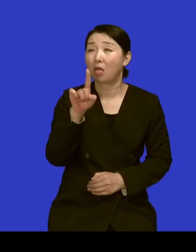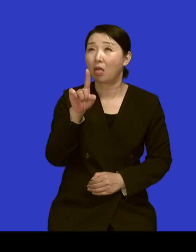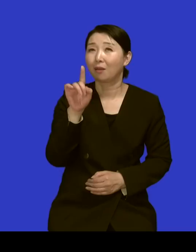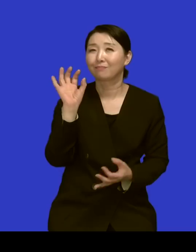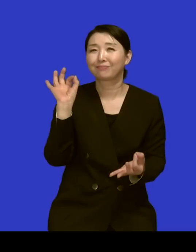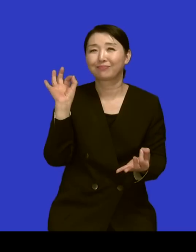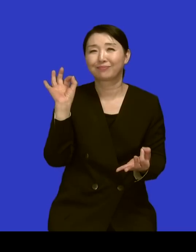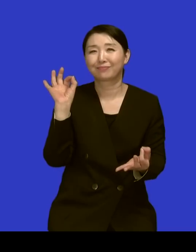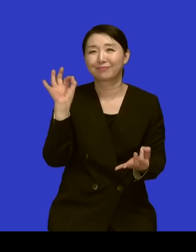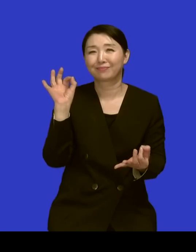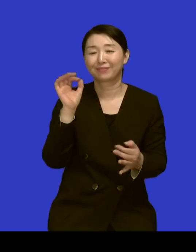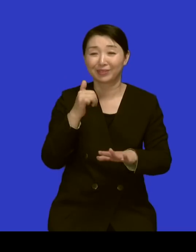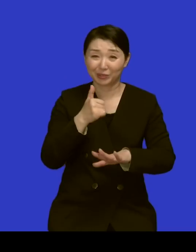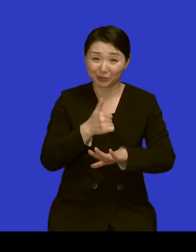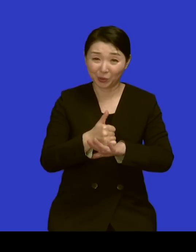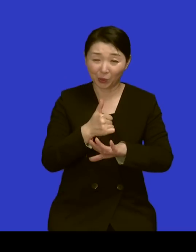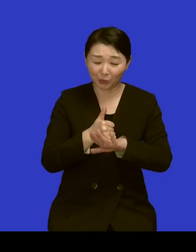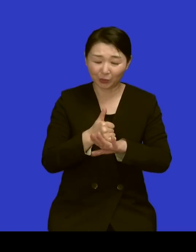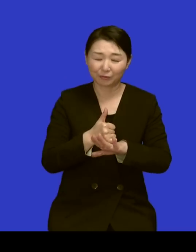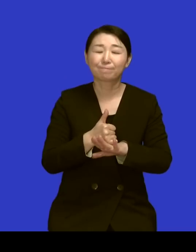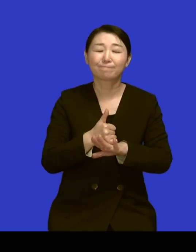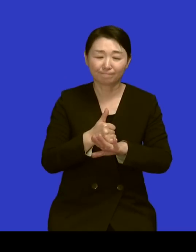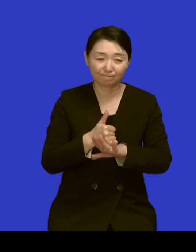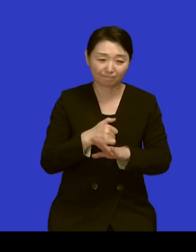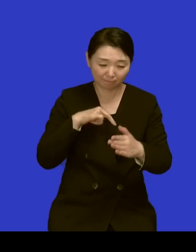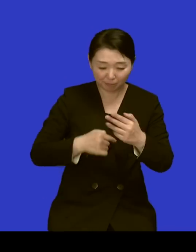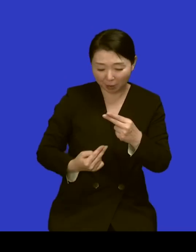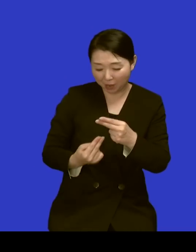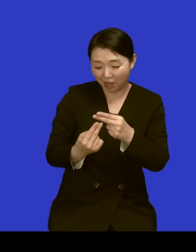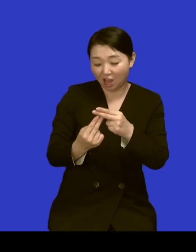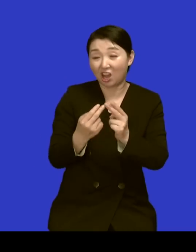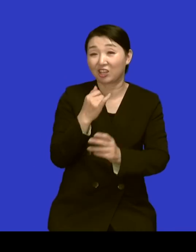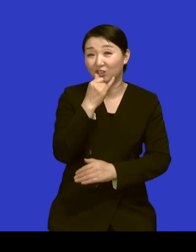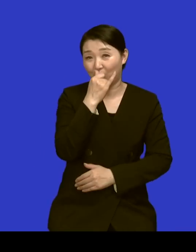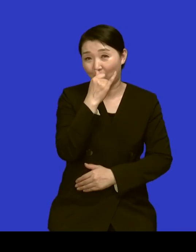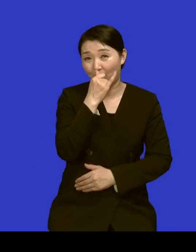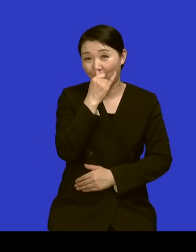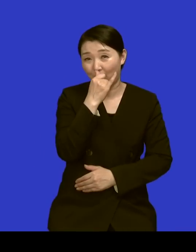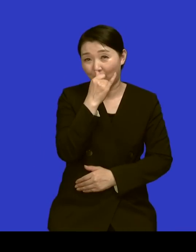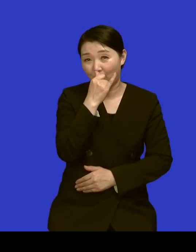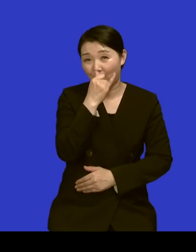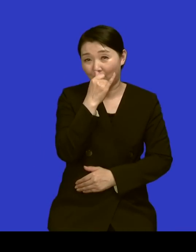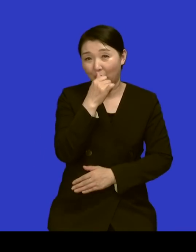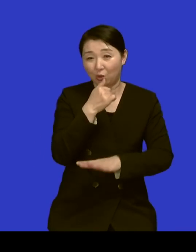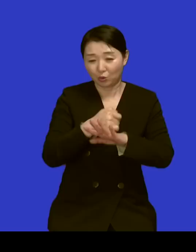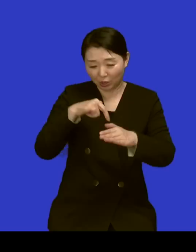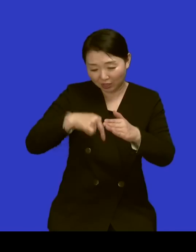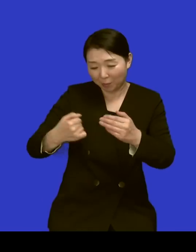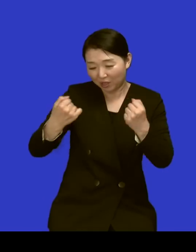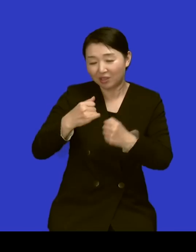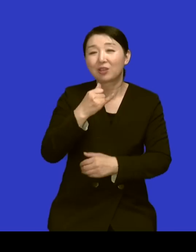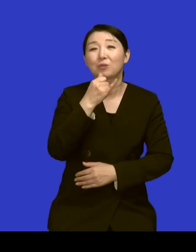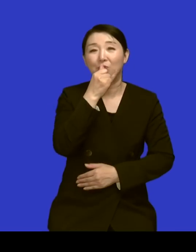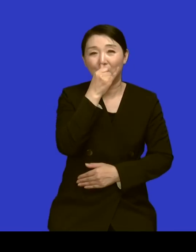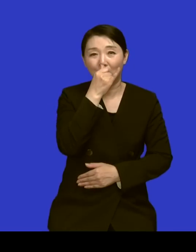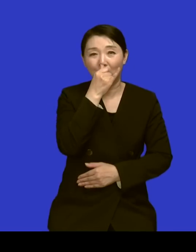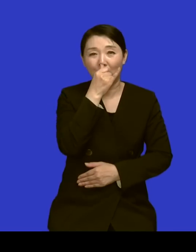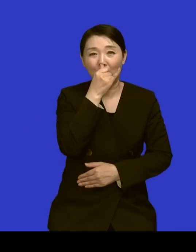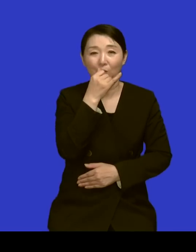결국 이제 그런 것들이 쌓이다 보니까 어떤 내면의 힘도 생기고 오늘